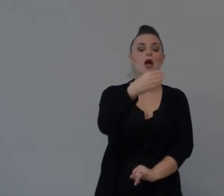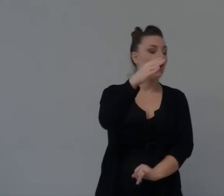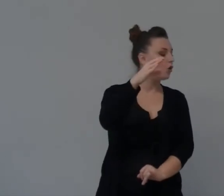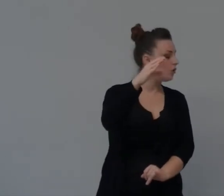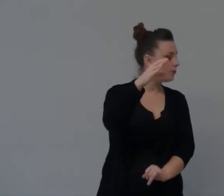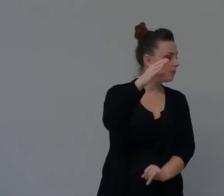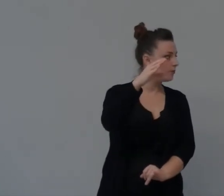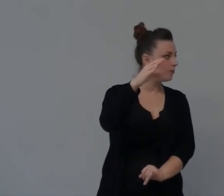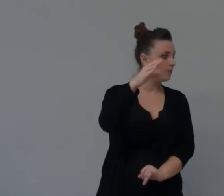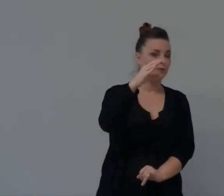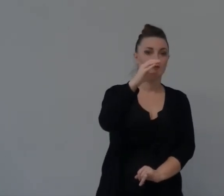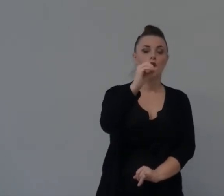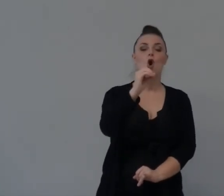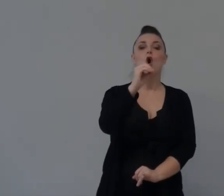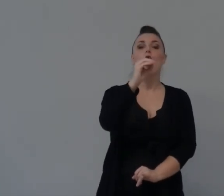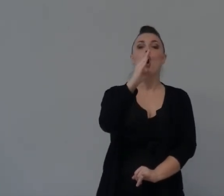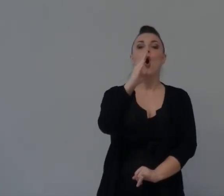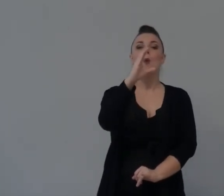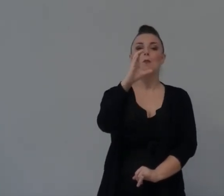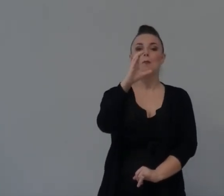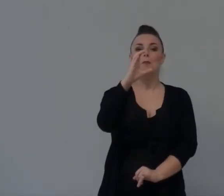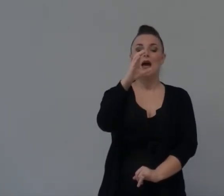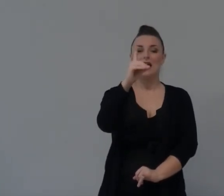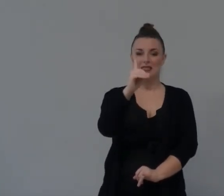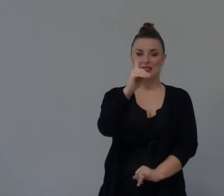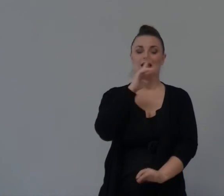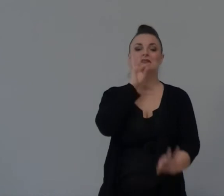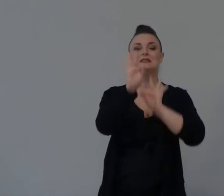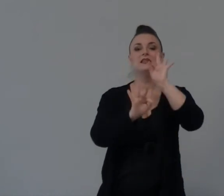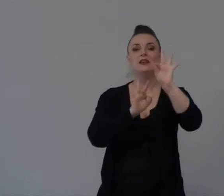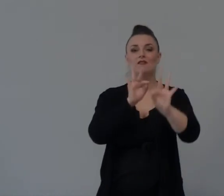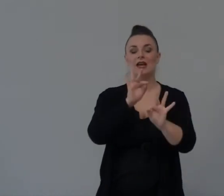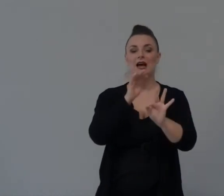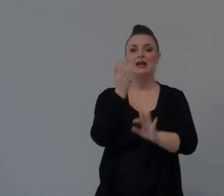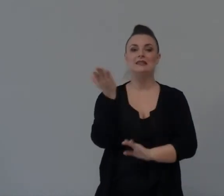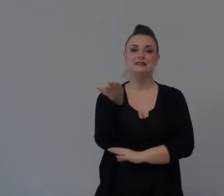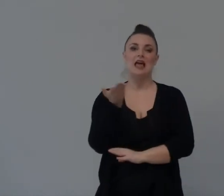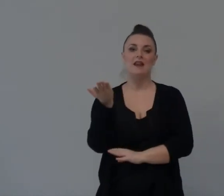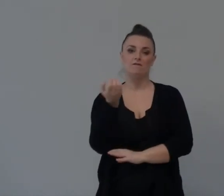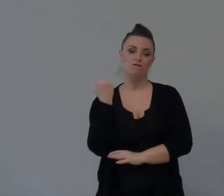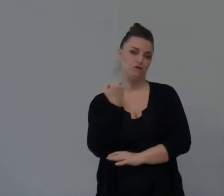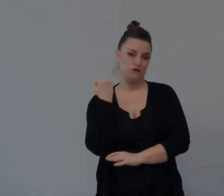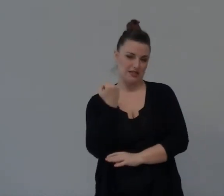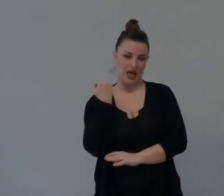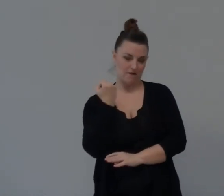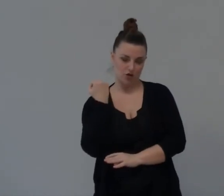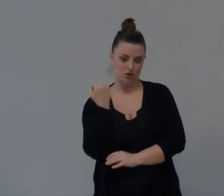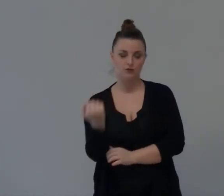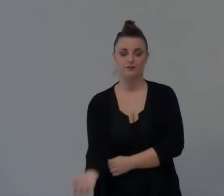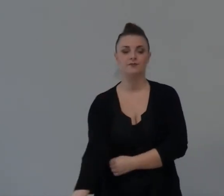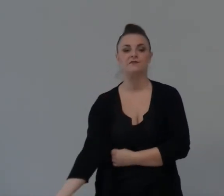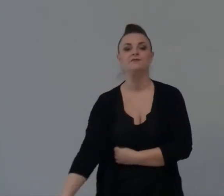Obed Che Significa Servo Sesto